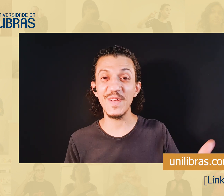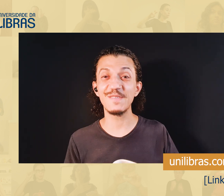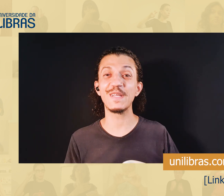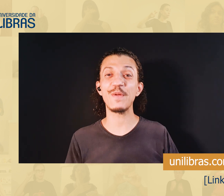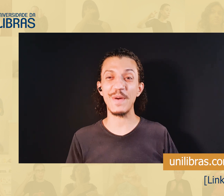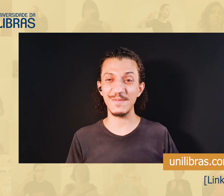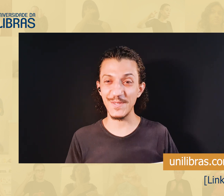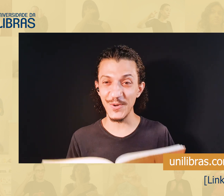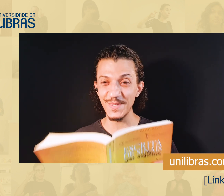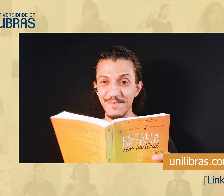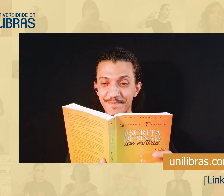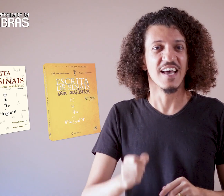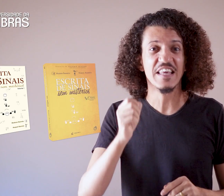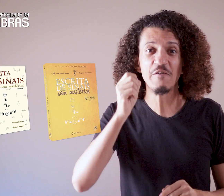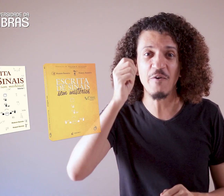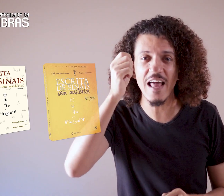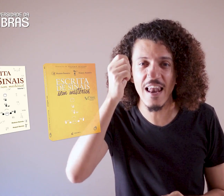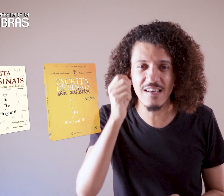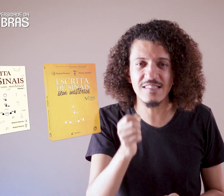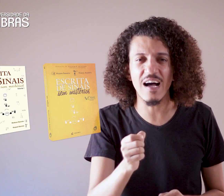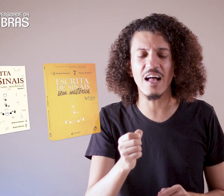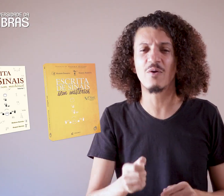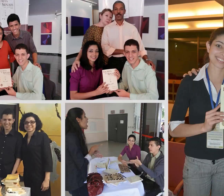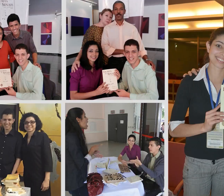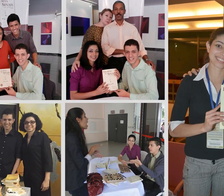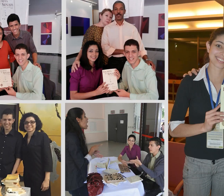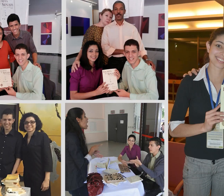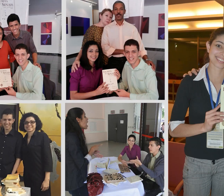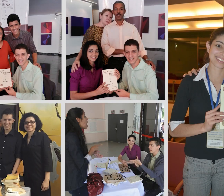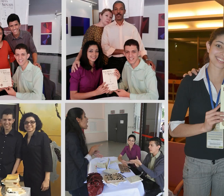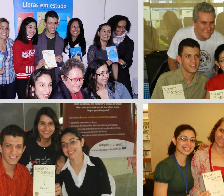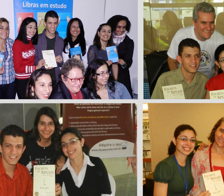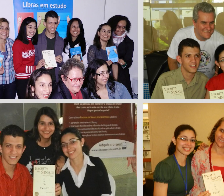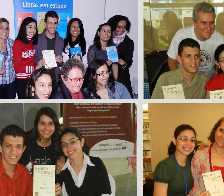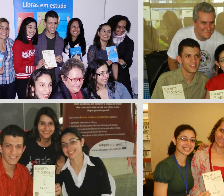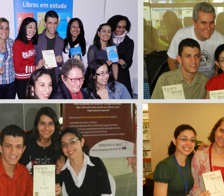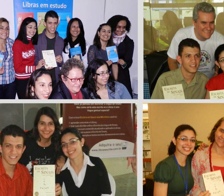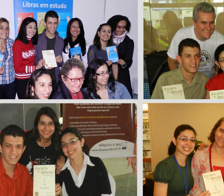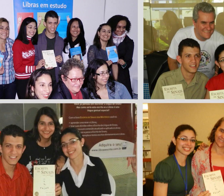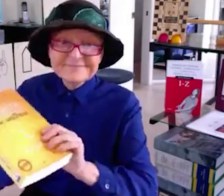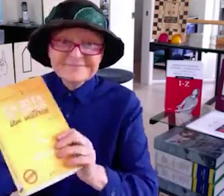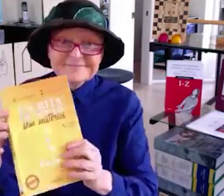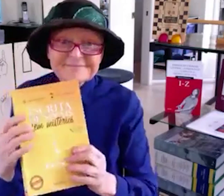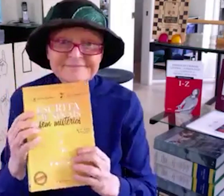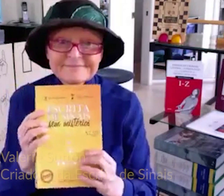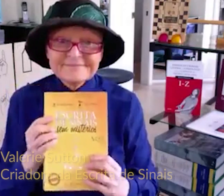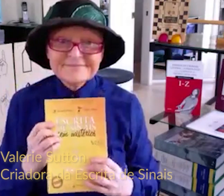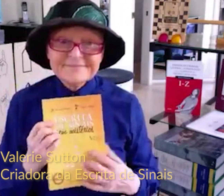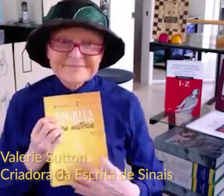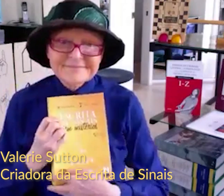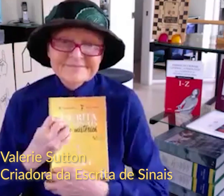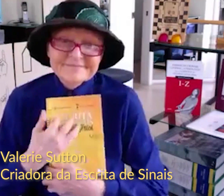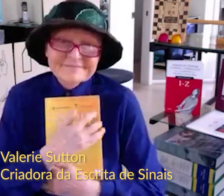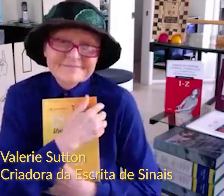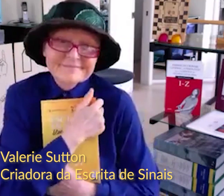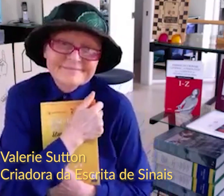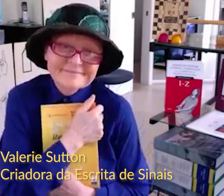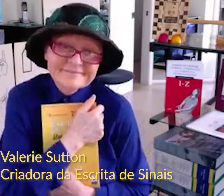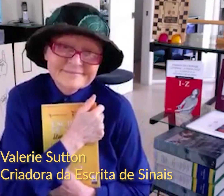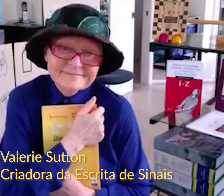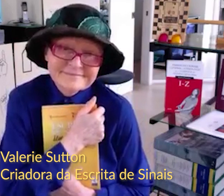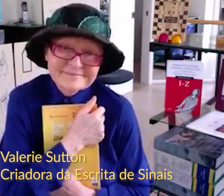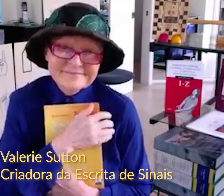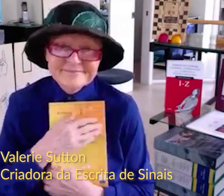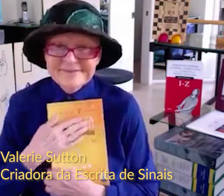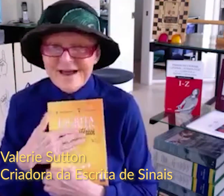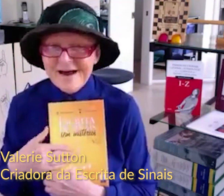para levar esse conhecimento para mais pessoas, que foi lançado em várias cidades e estados. A própria norte-americana, Barry